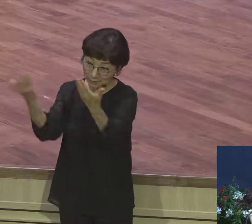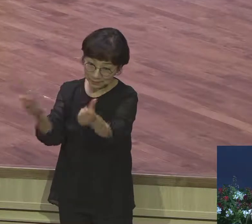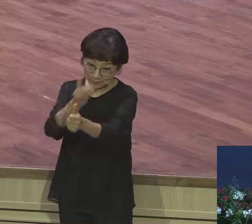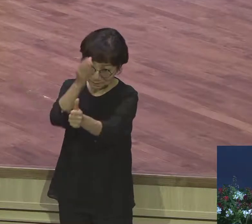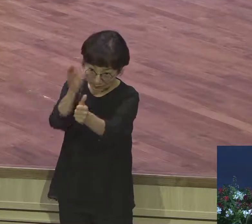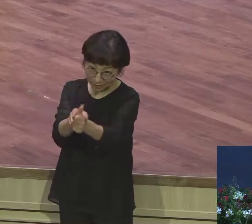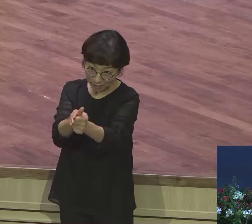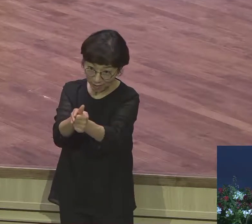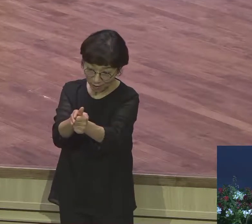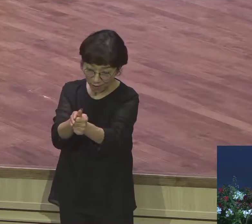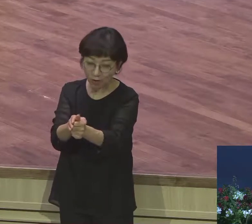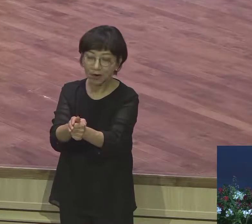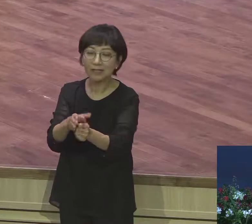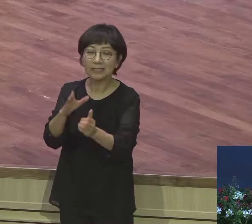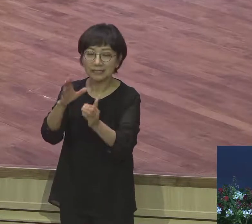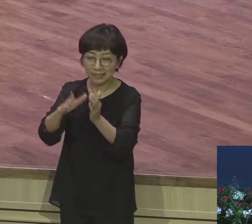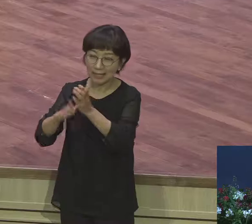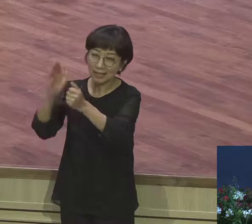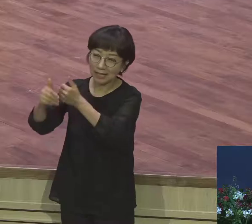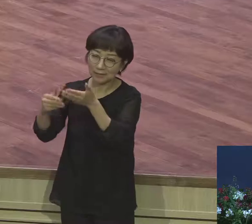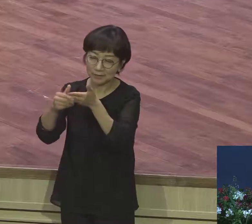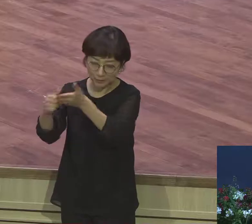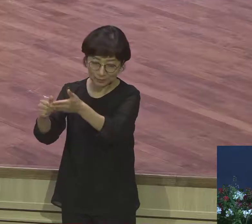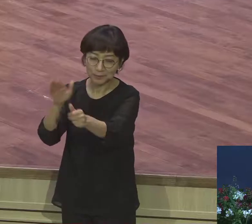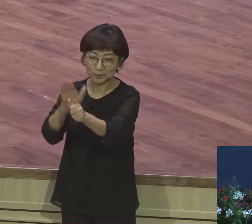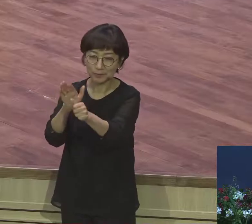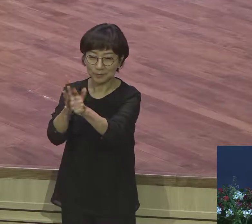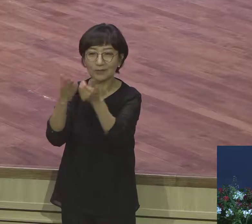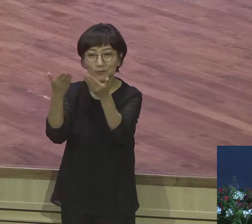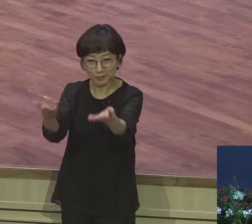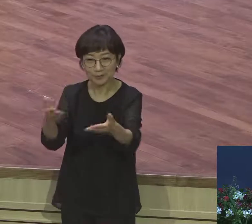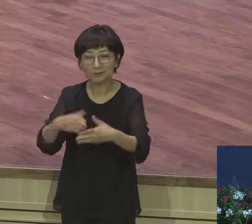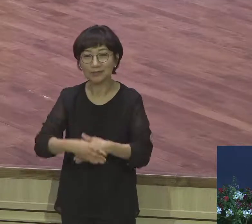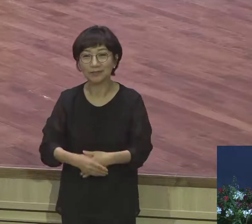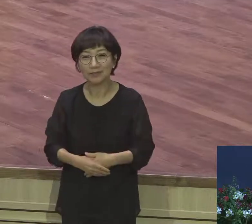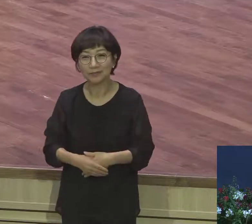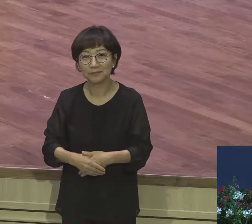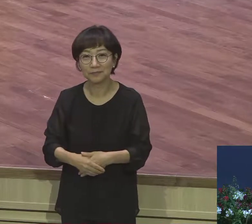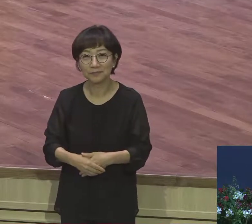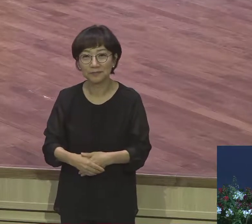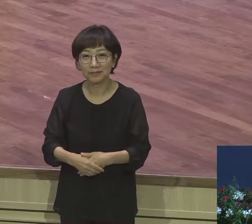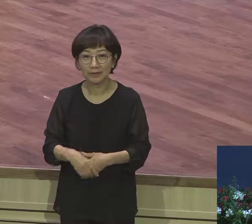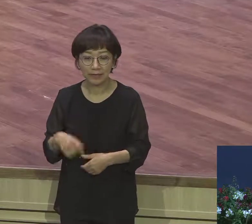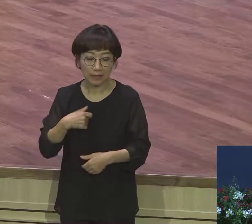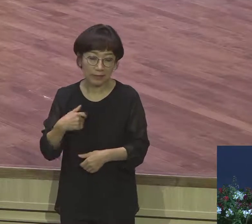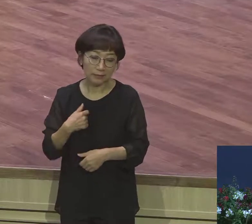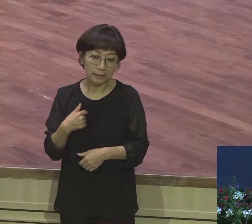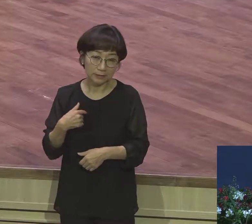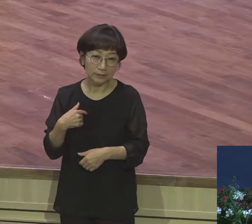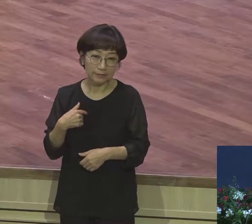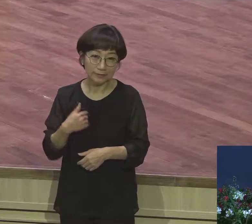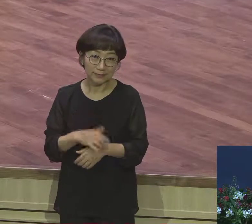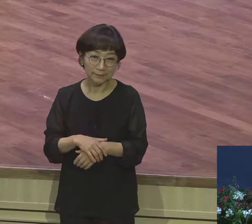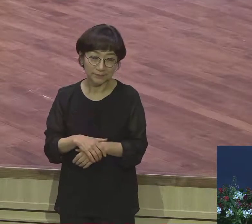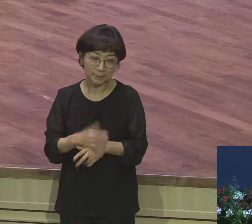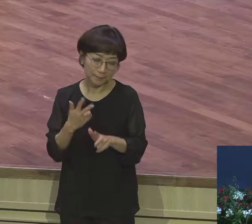축복의 통로요 하나님 앞에 저거는 이번 주간도 처음 하고 이렇게 얼마나 세밀하게